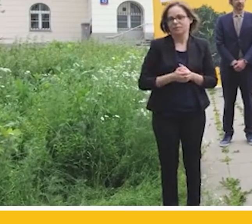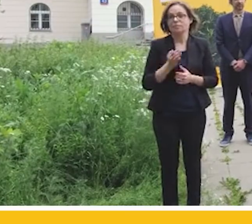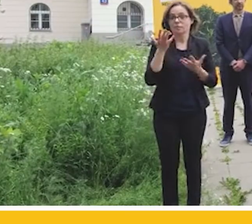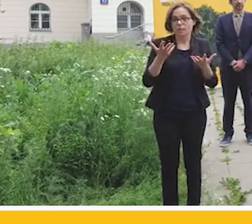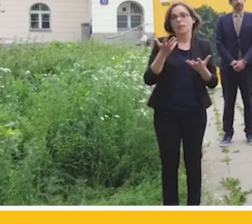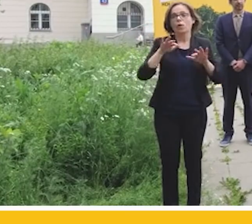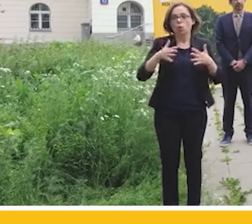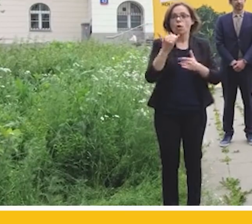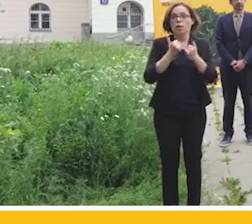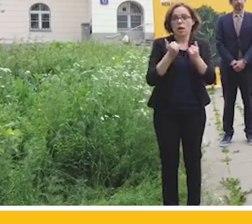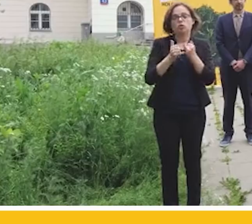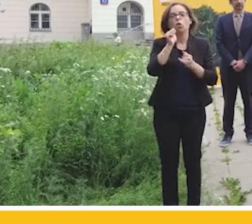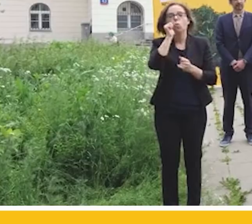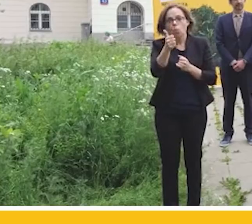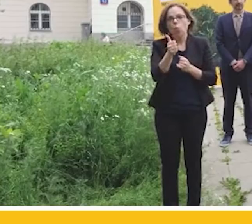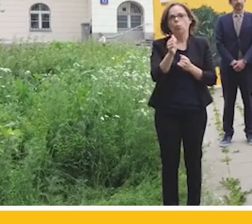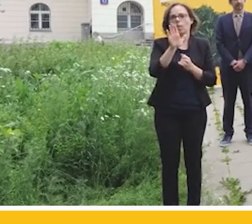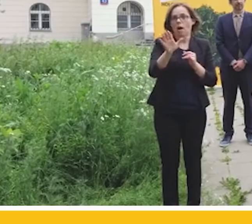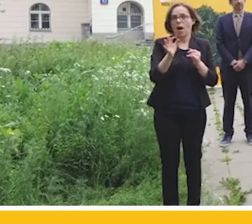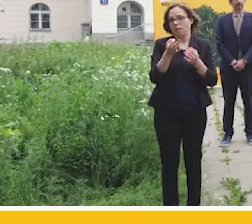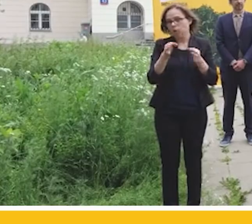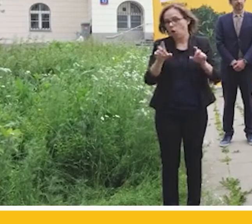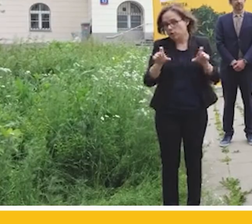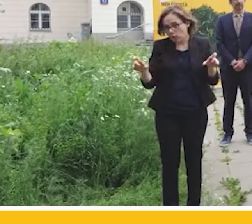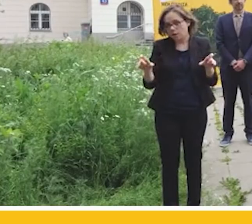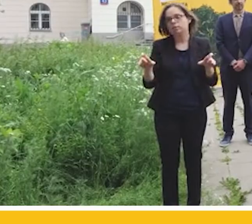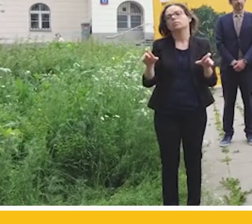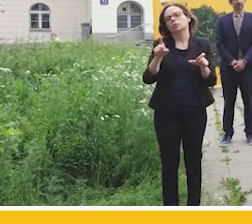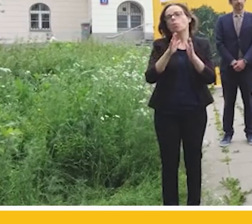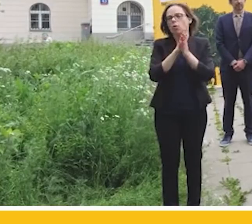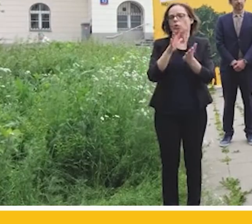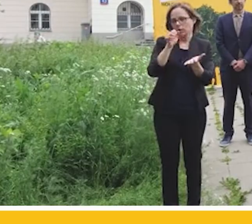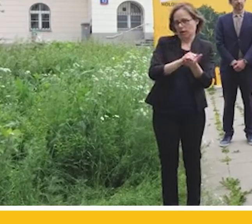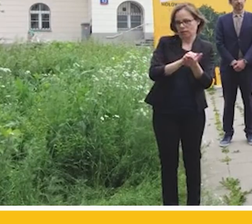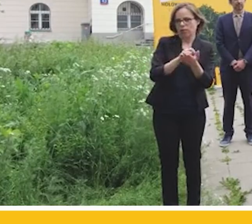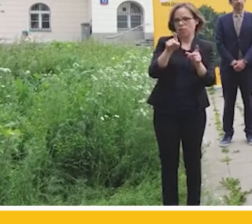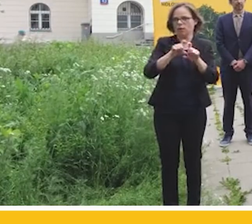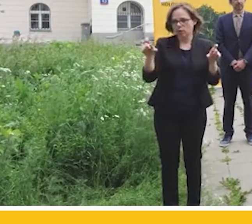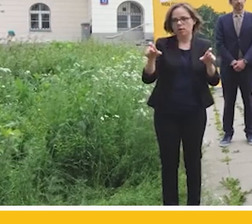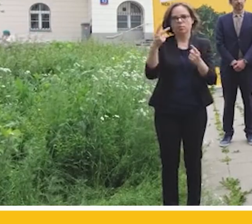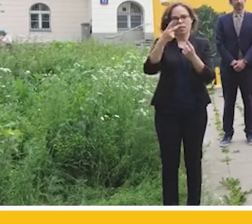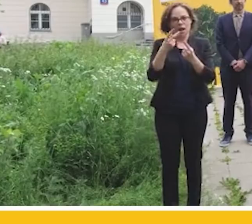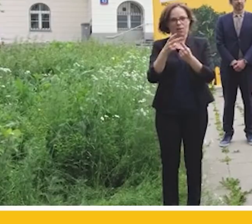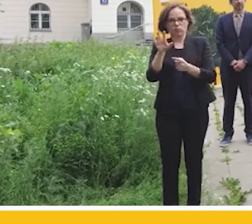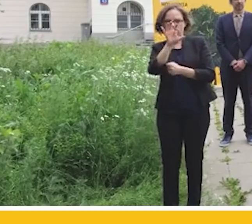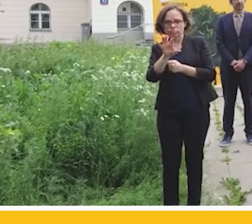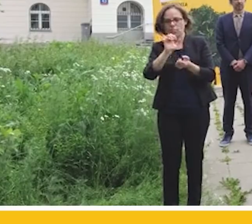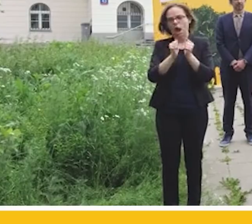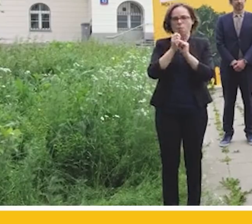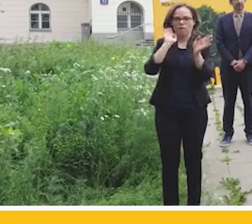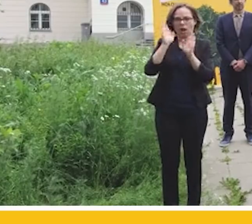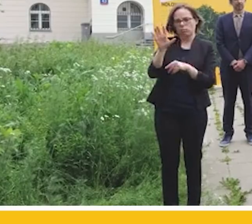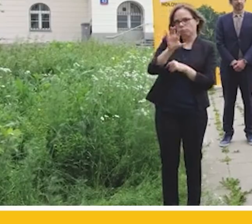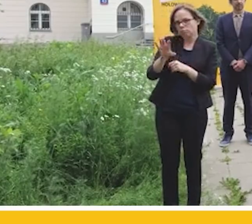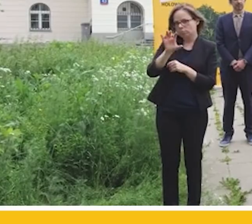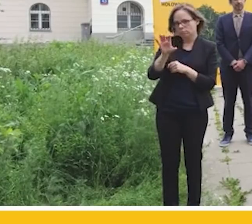macie wolne przebiegi jutro, to zarezerwujcie sobie czas na to, żeby usiąść przed telewizorami albo przed Facebookiem